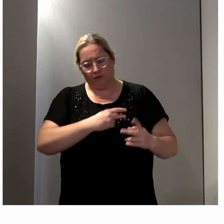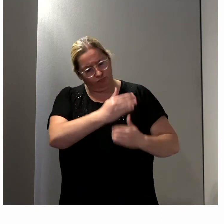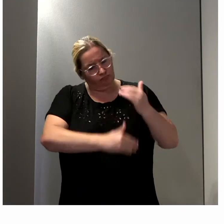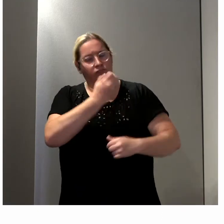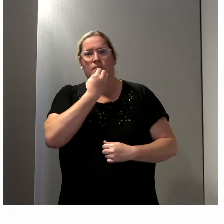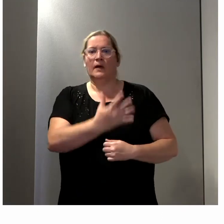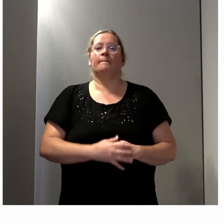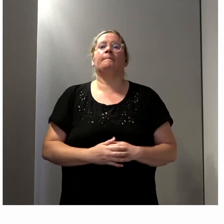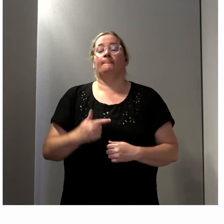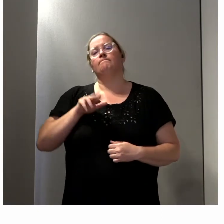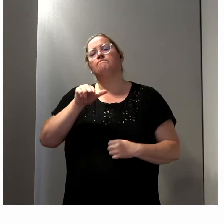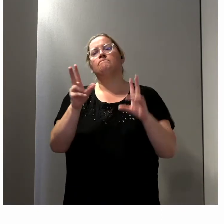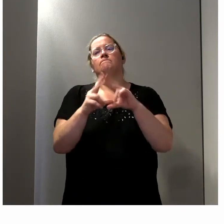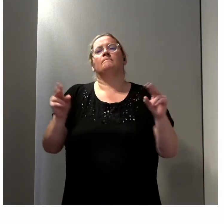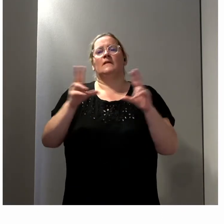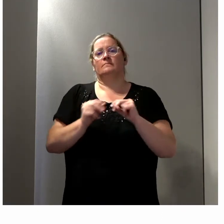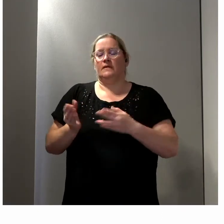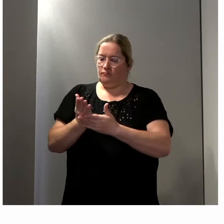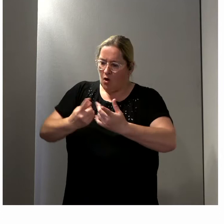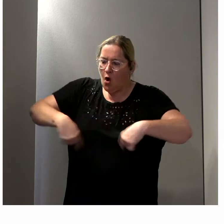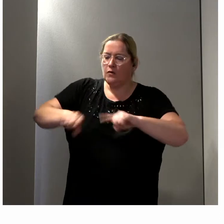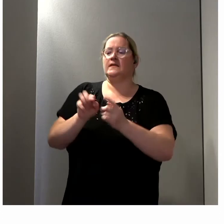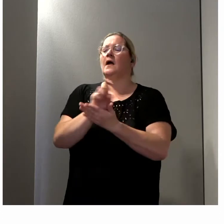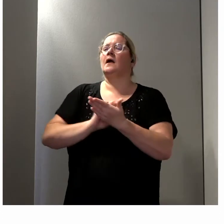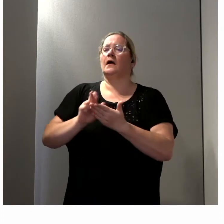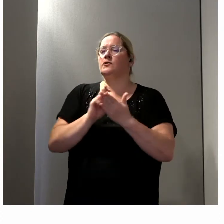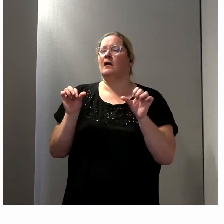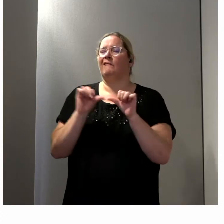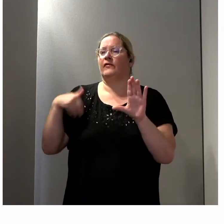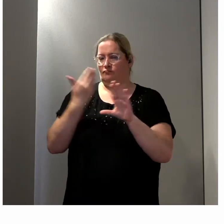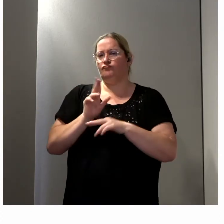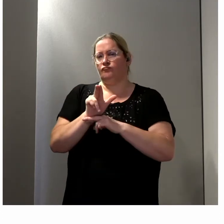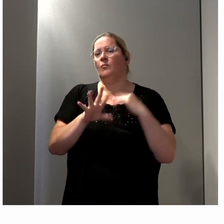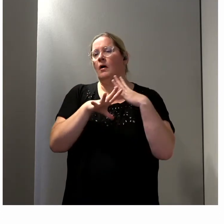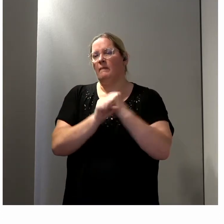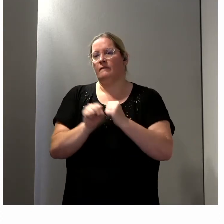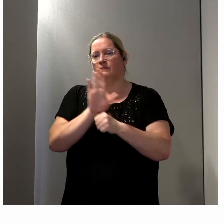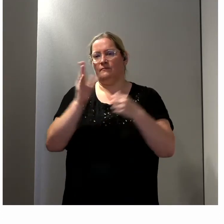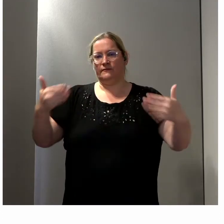'occasion d'expliquer ce que l'on a fait au conseil régional. Voilà pour la présentation.